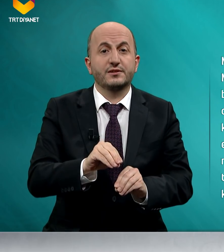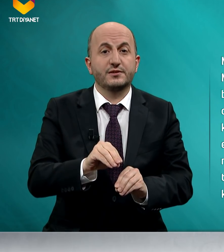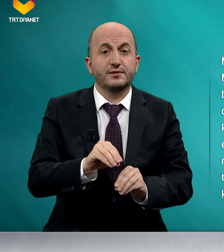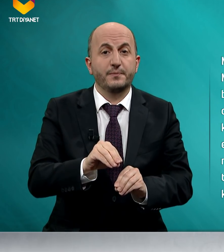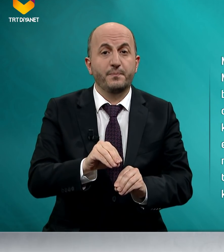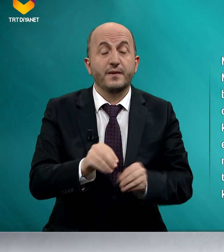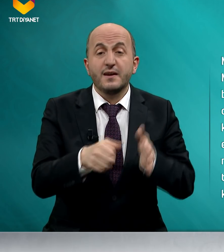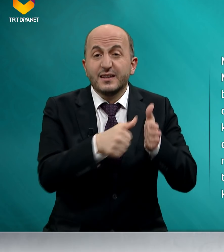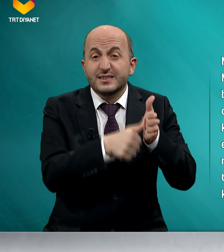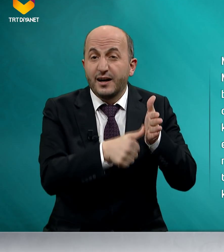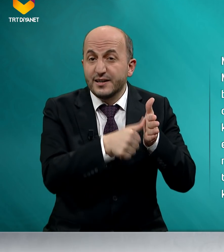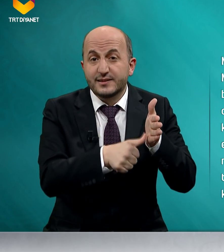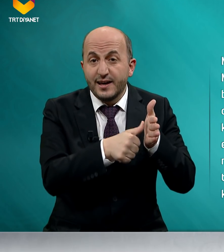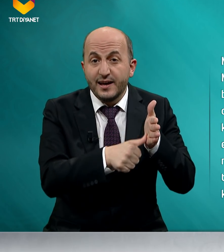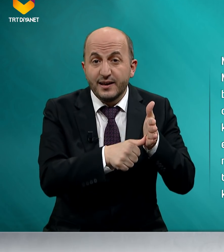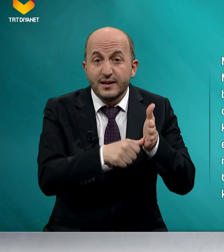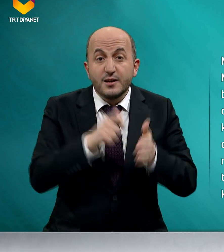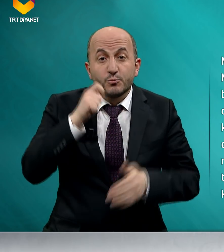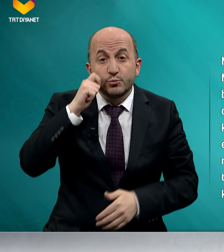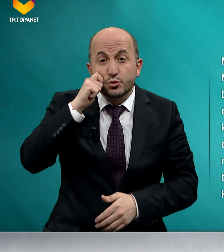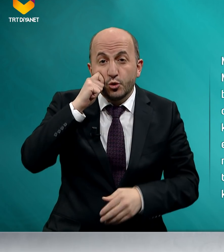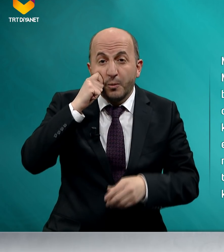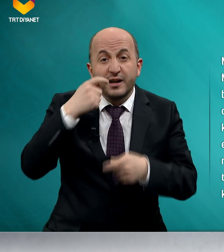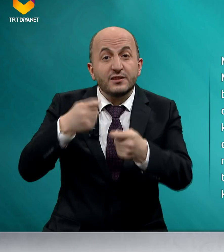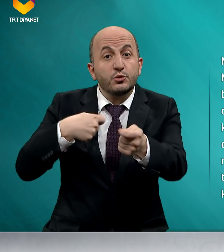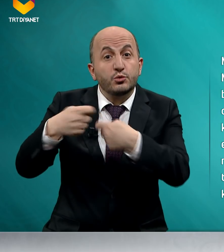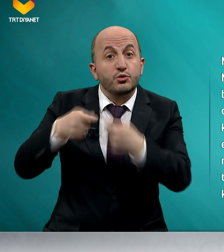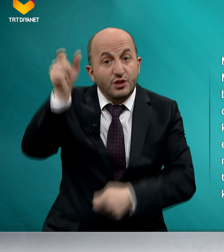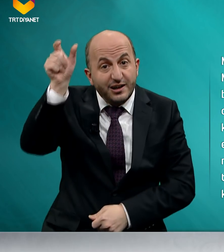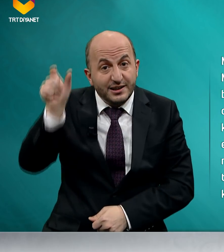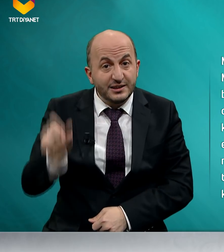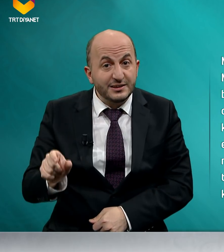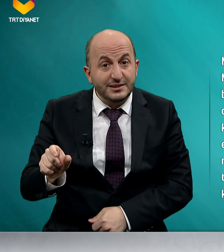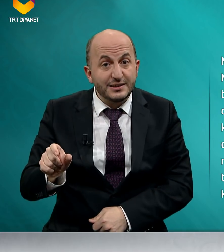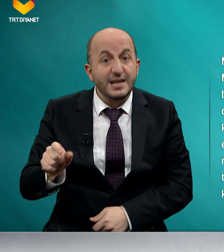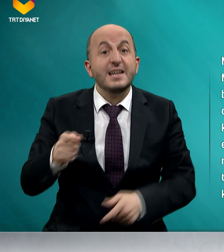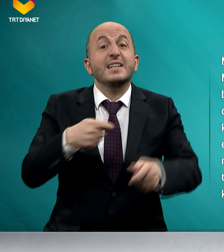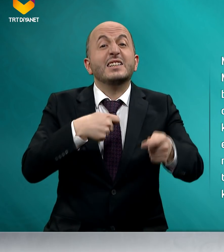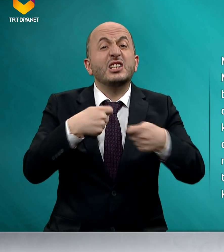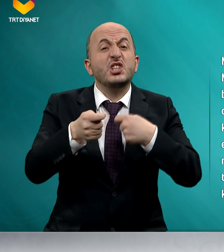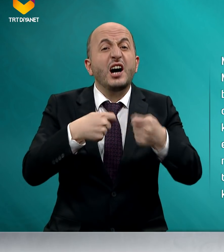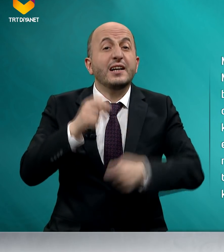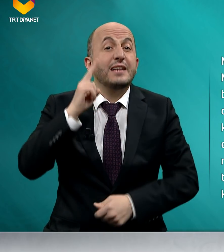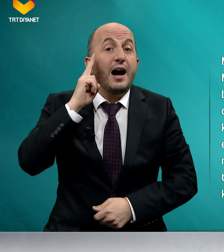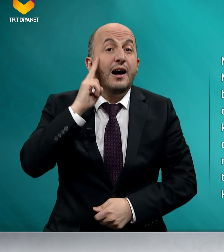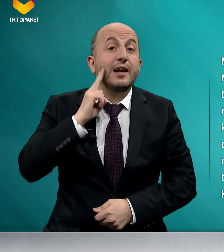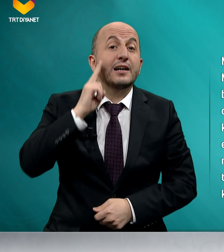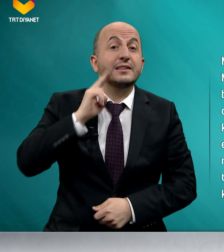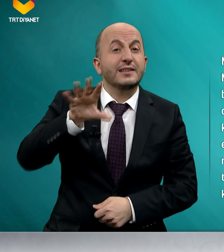Tarihte Müslüman tüccarların, ticaret ahlakından